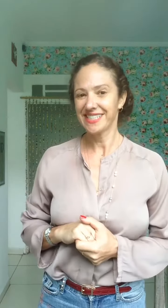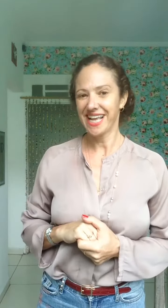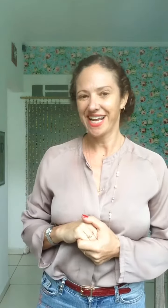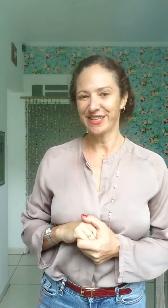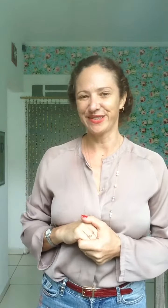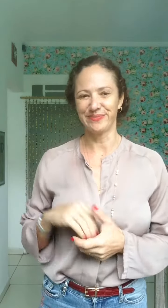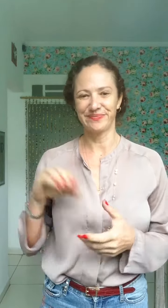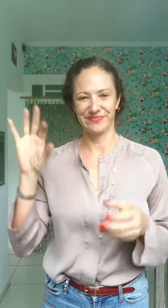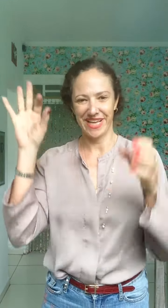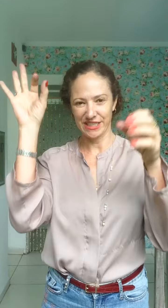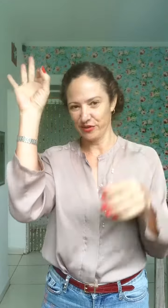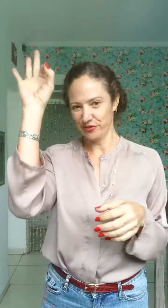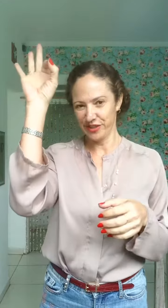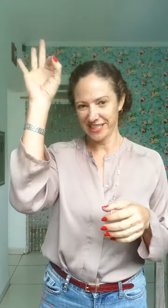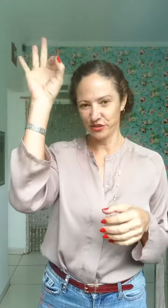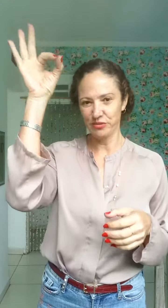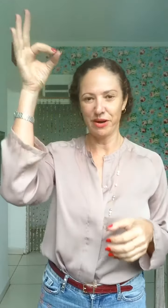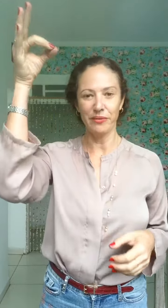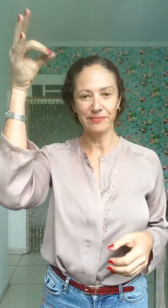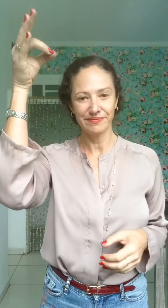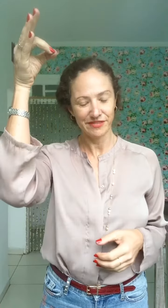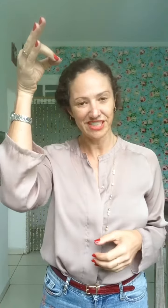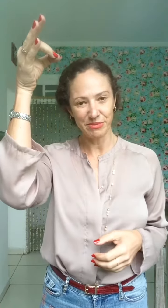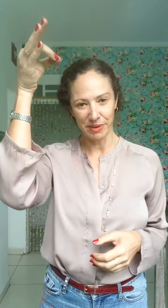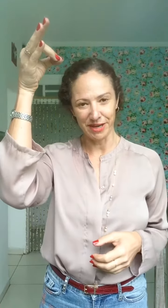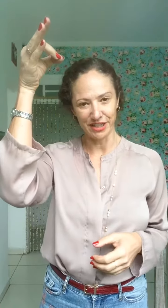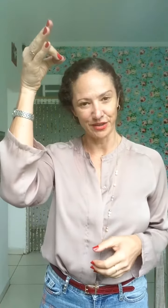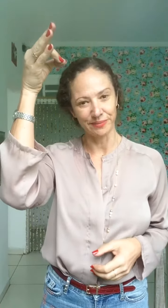Certo. Essa configuração de mão, de cima para baixo, ó.